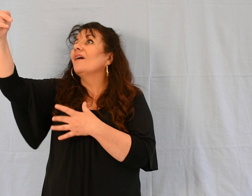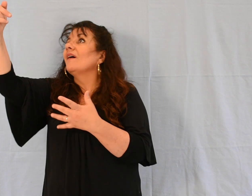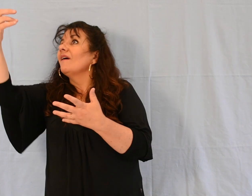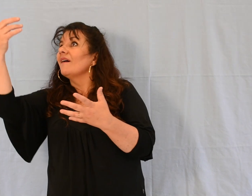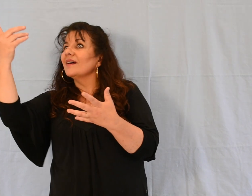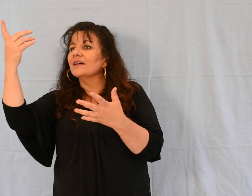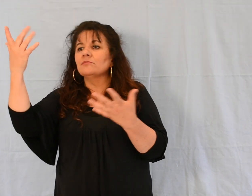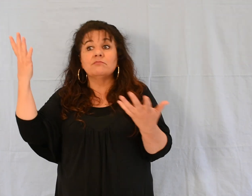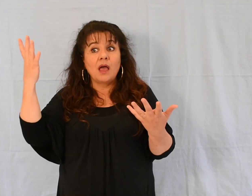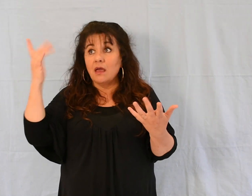C'est de plaire à Dieu